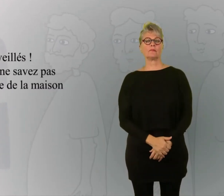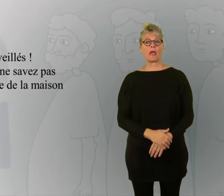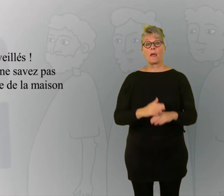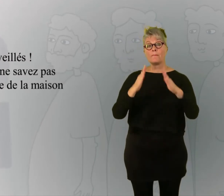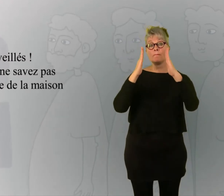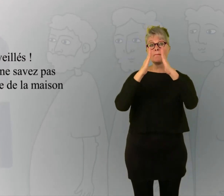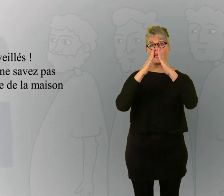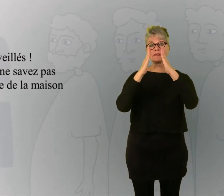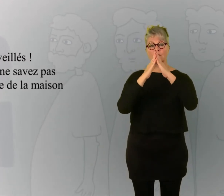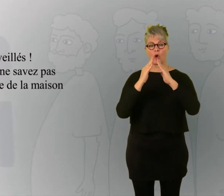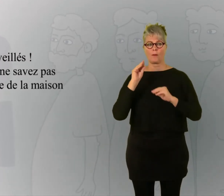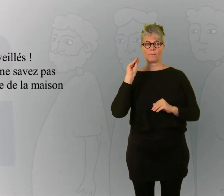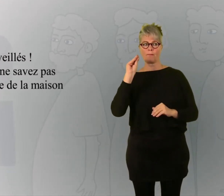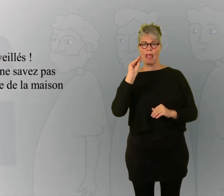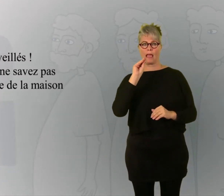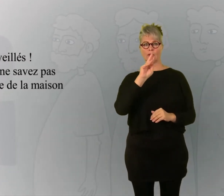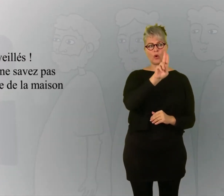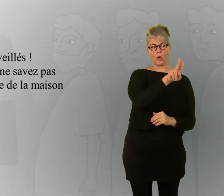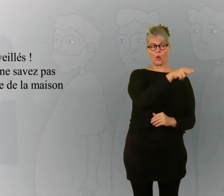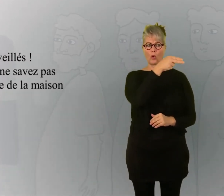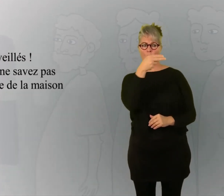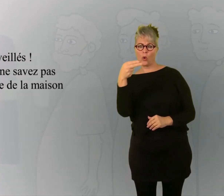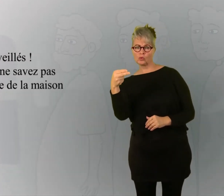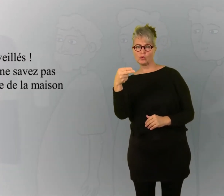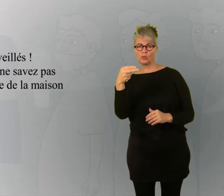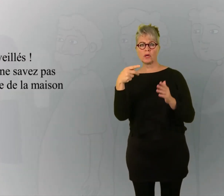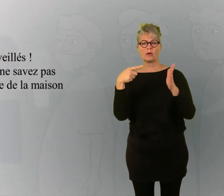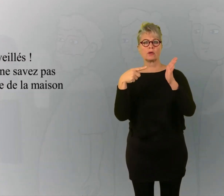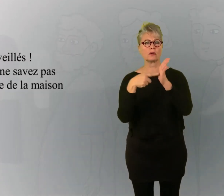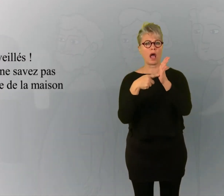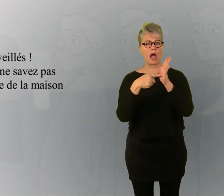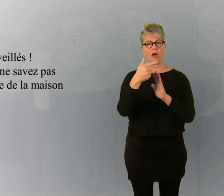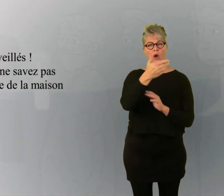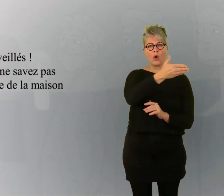En effet, vous ne savez pas quand le maître de la maison va venir